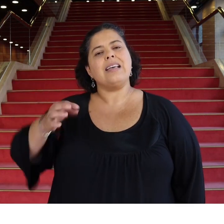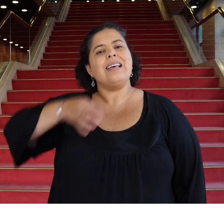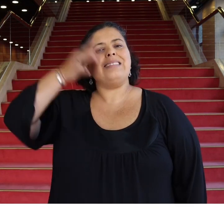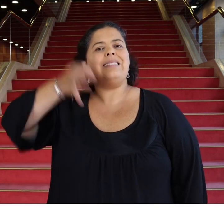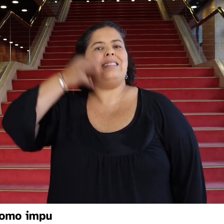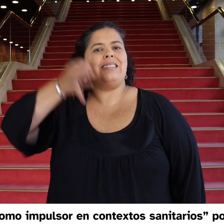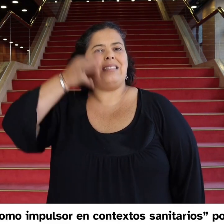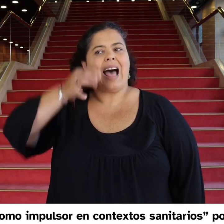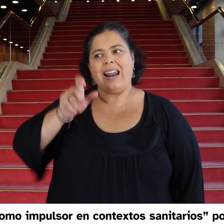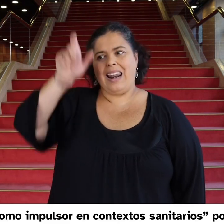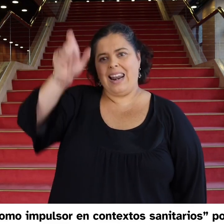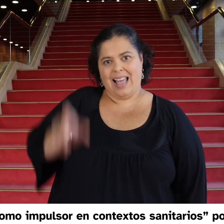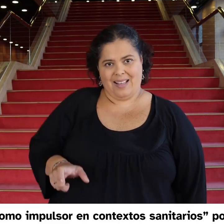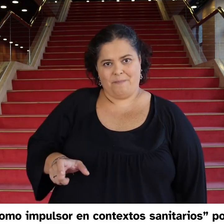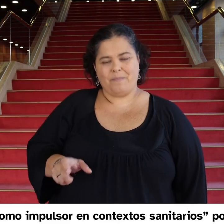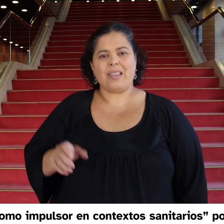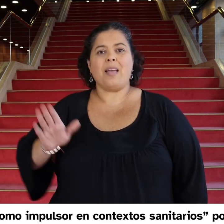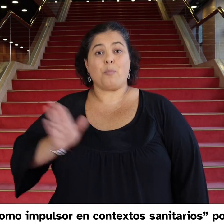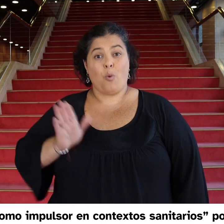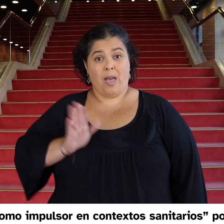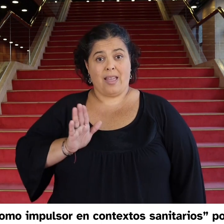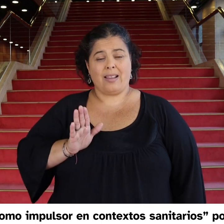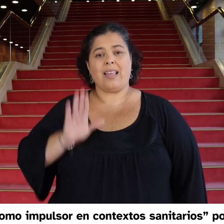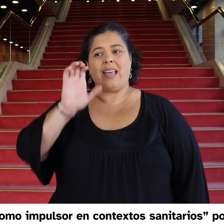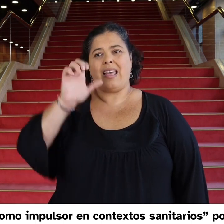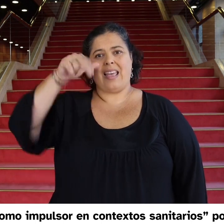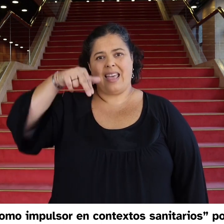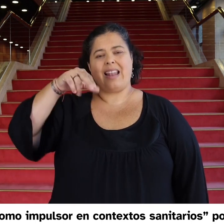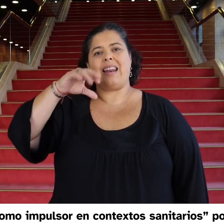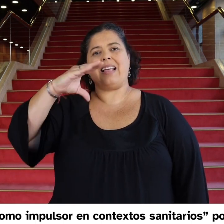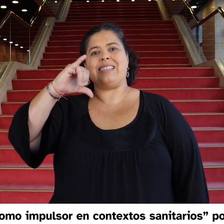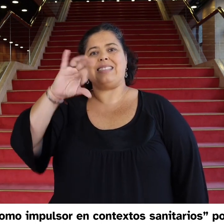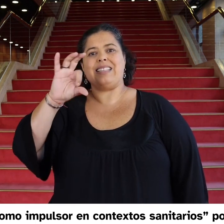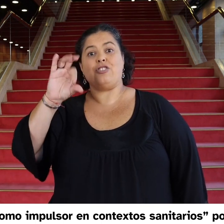Charla El Arte como Impulsor en Contextos Sanitarios, por Inés Enciso